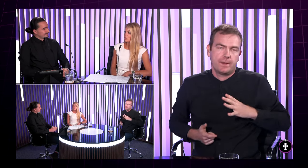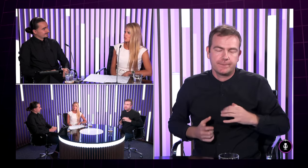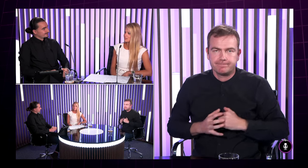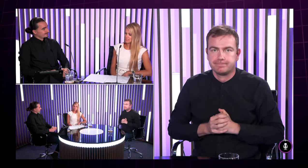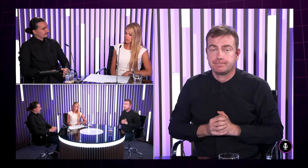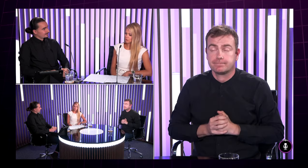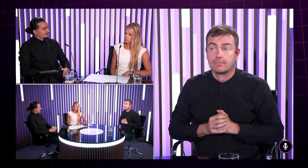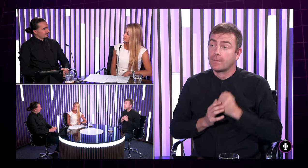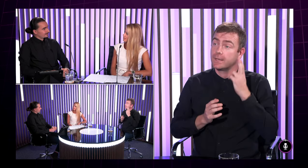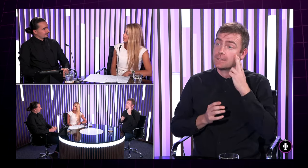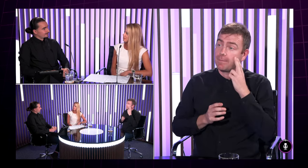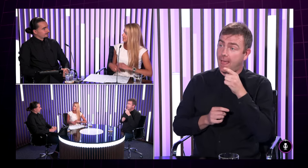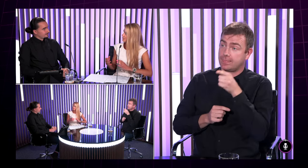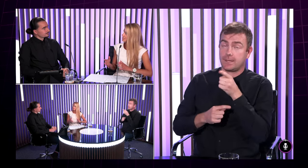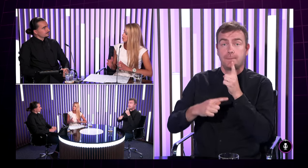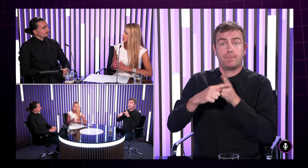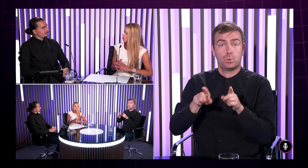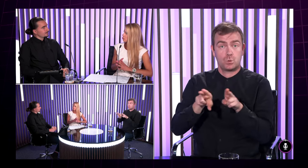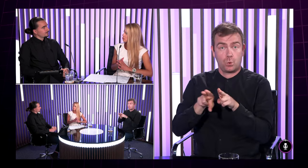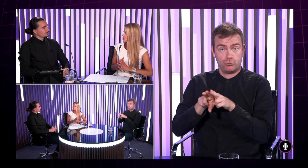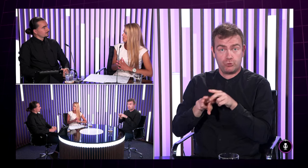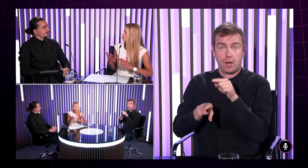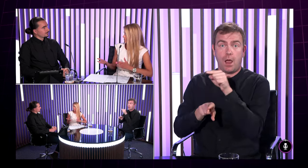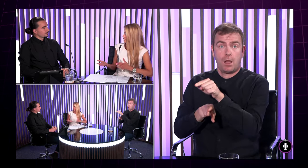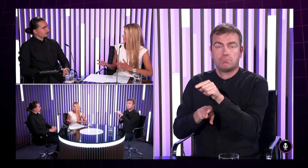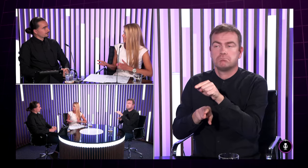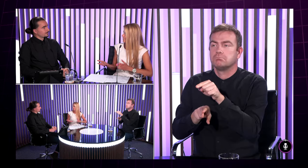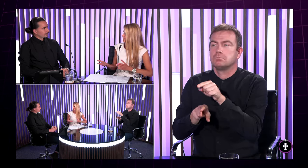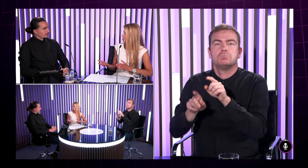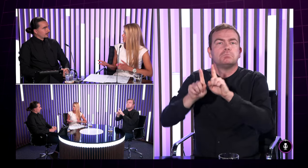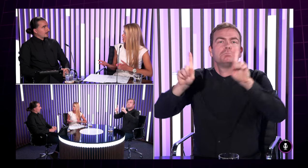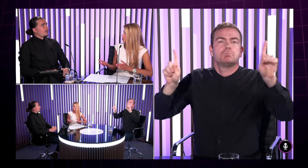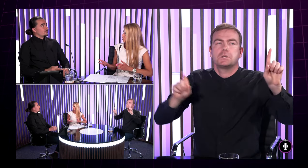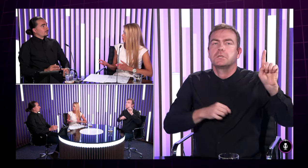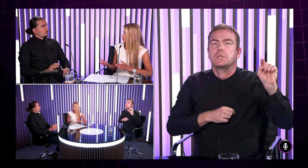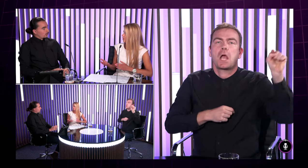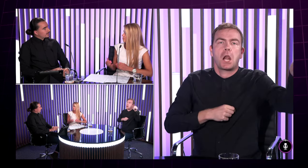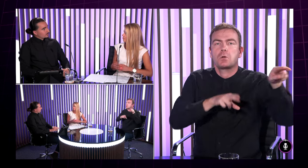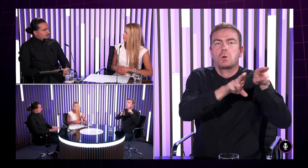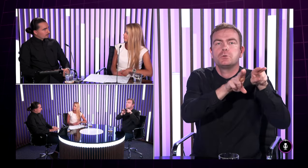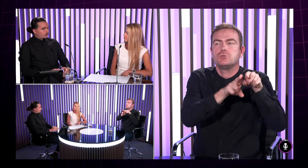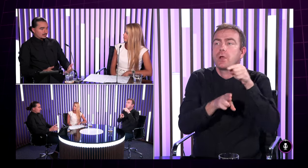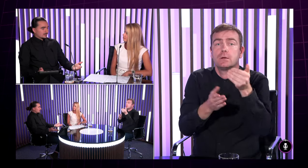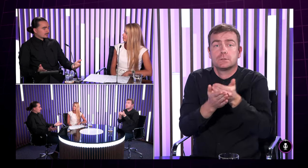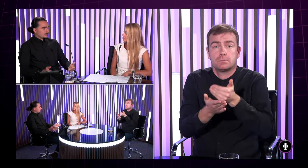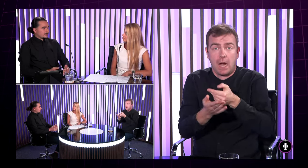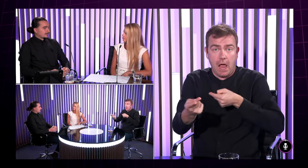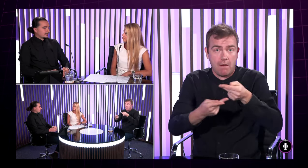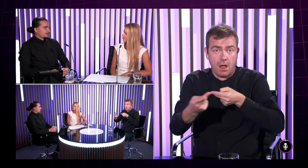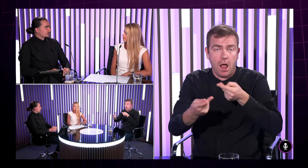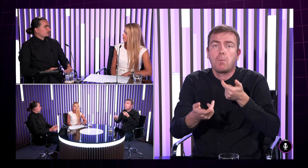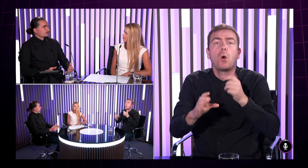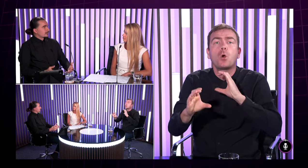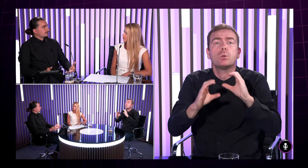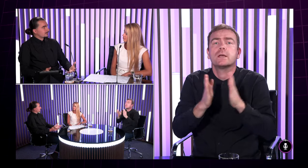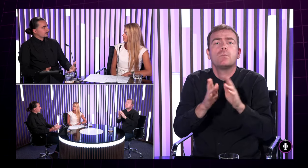Takže s rodičmi sa dorozumievate napríklad keď dnes ste doma spoluprostredníctvom SMS-iek asi najčastejšie Bola kedy tomu tak bolo teraz to je